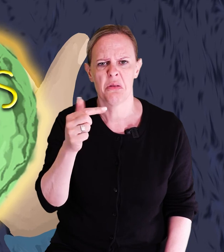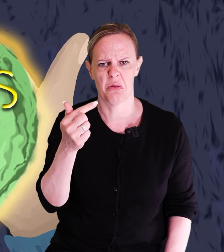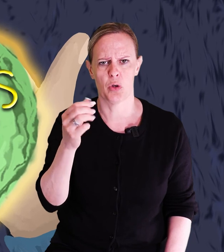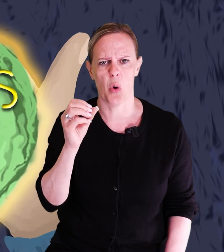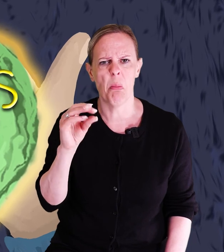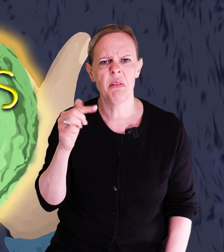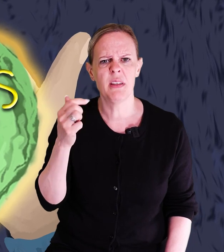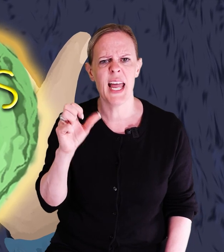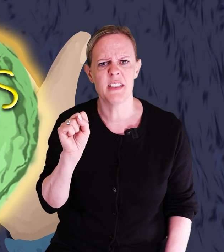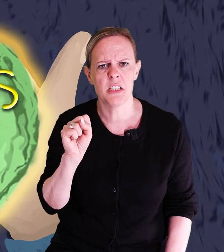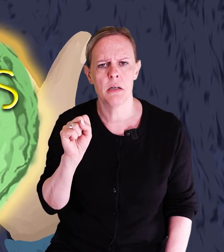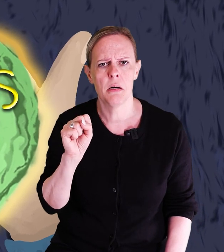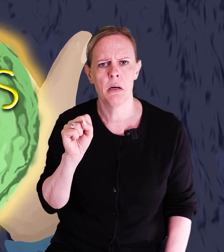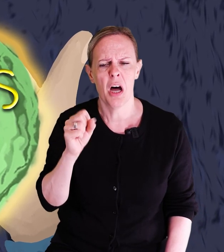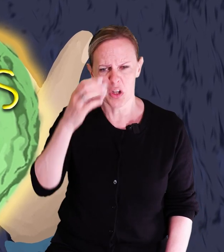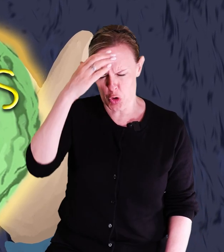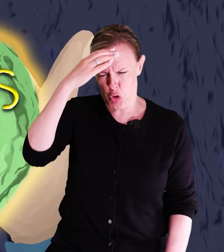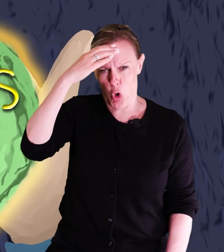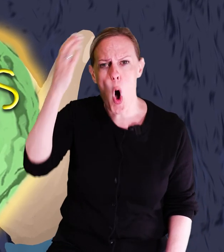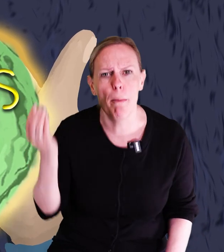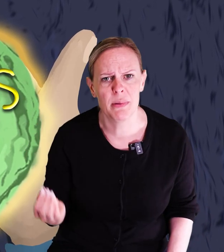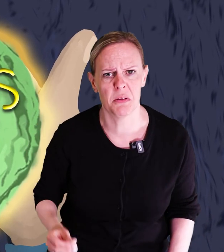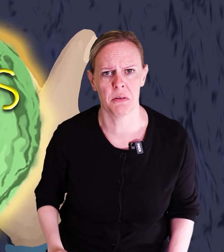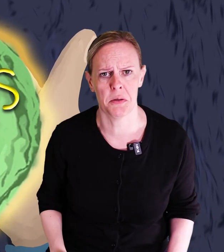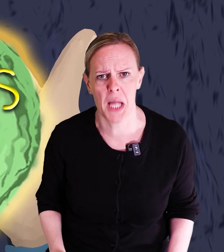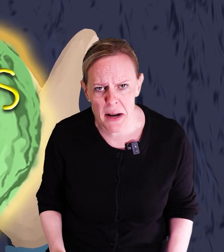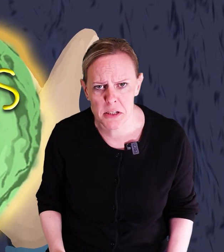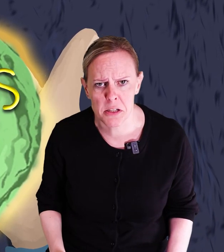T-tom-tens. T-tom-tens.